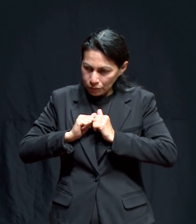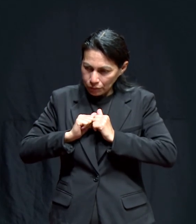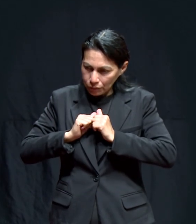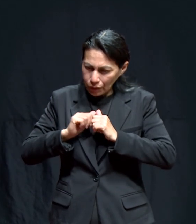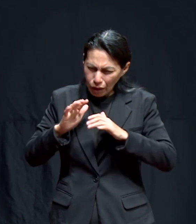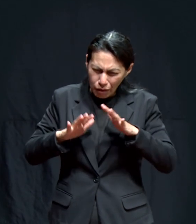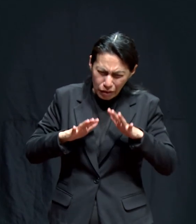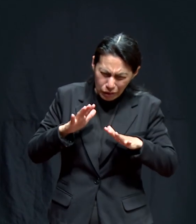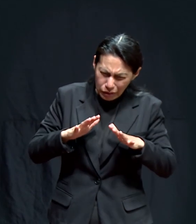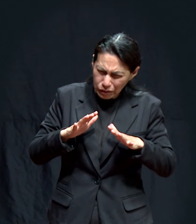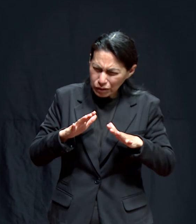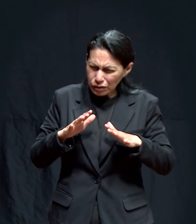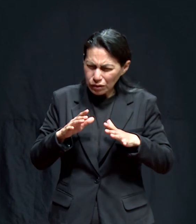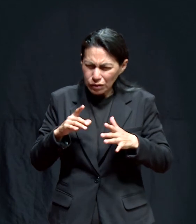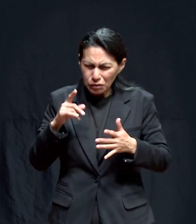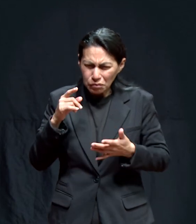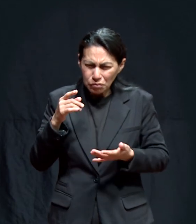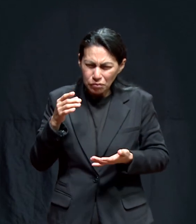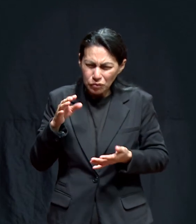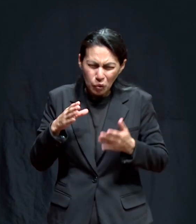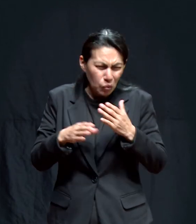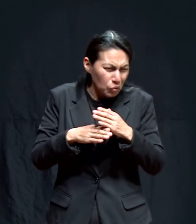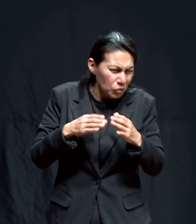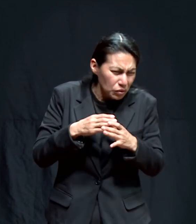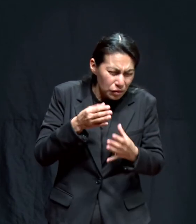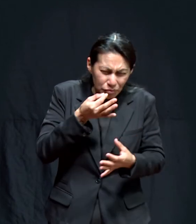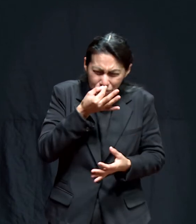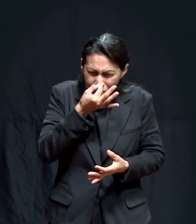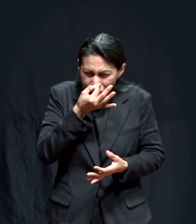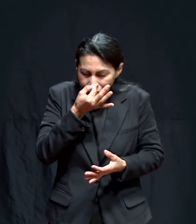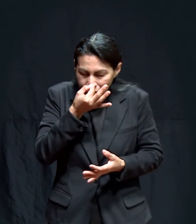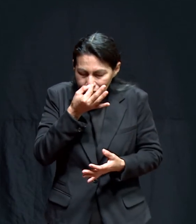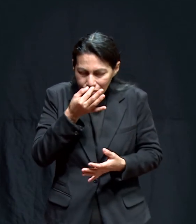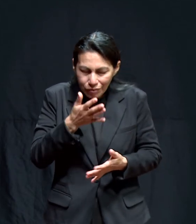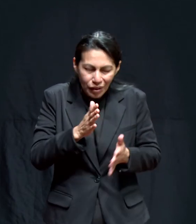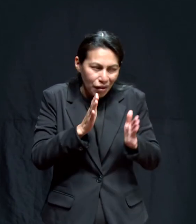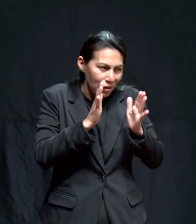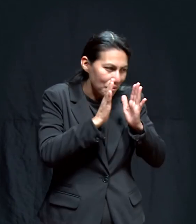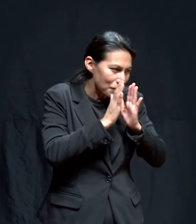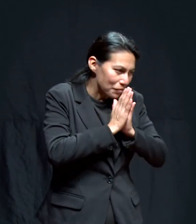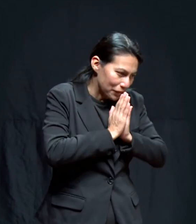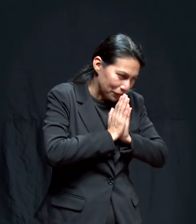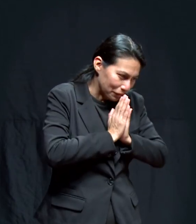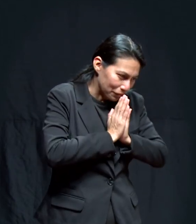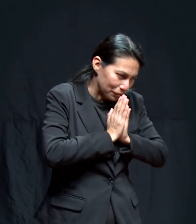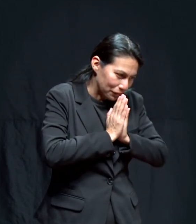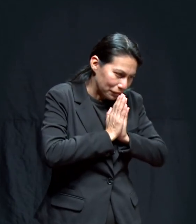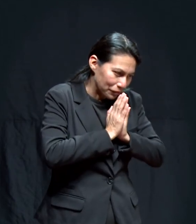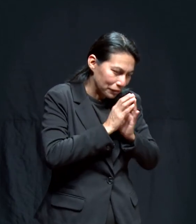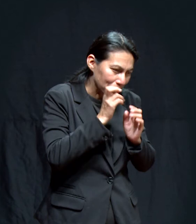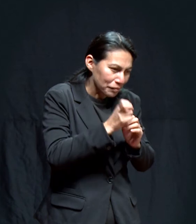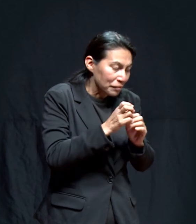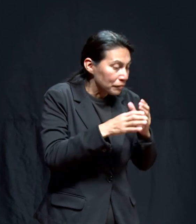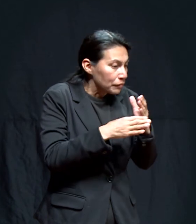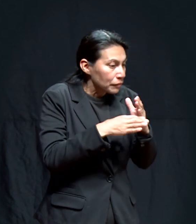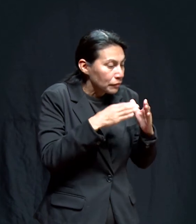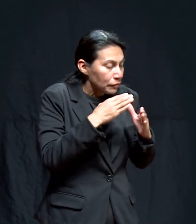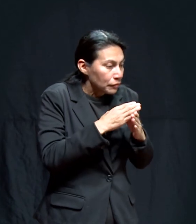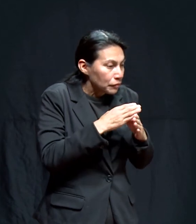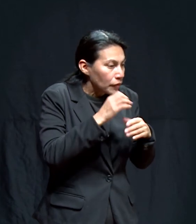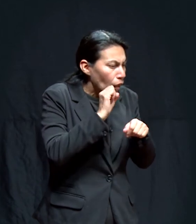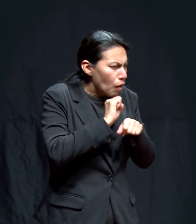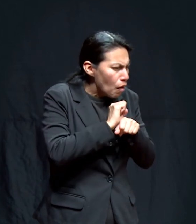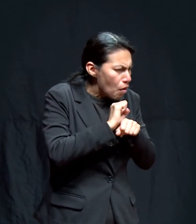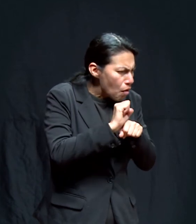Amén. Hasta en las cosas más mínimas. Y ahí vamos a contar esas